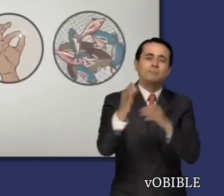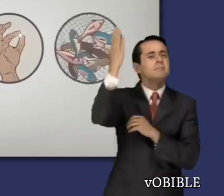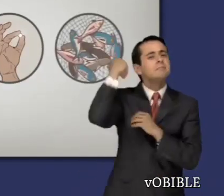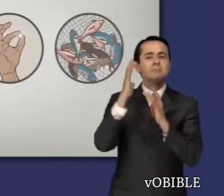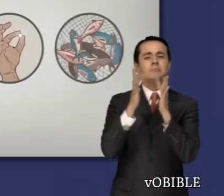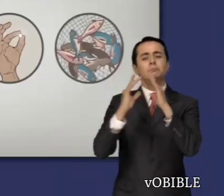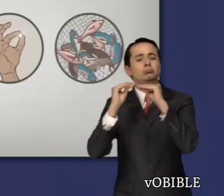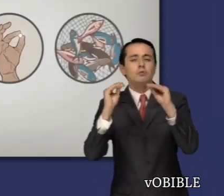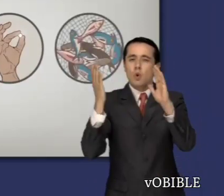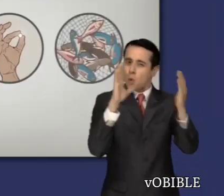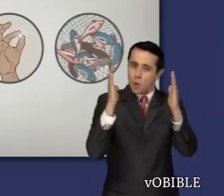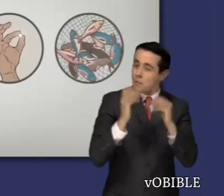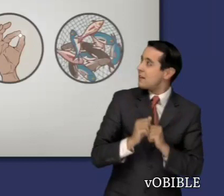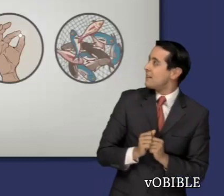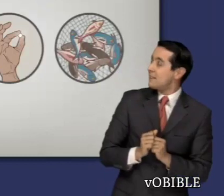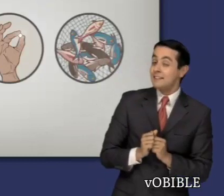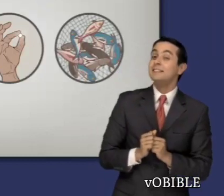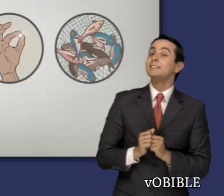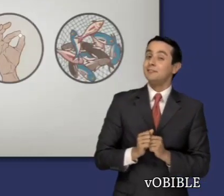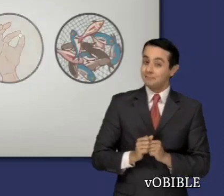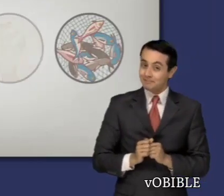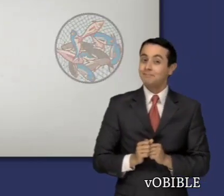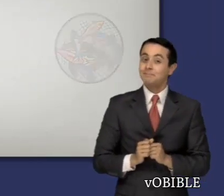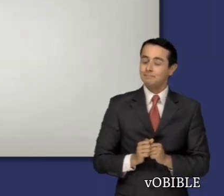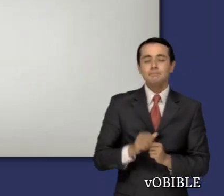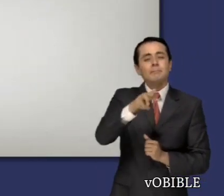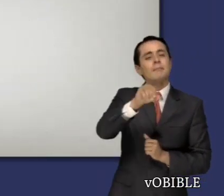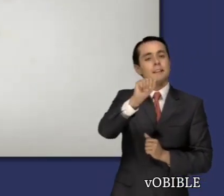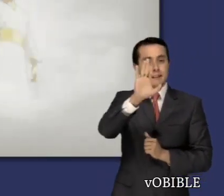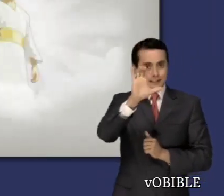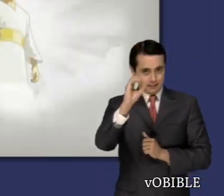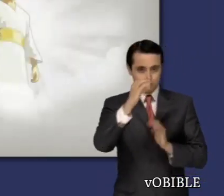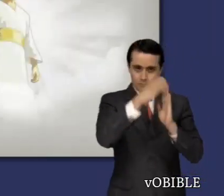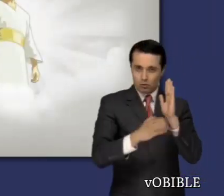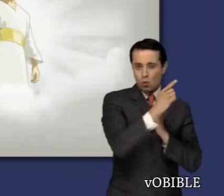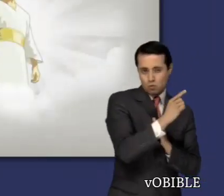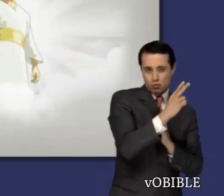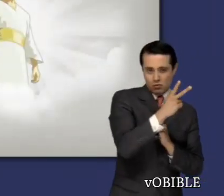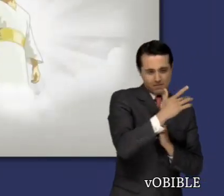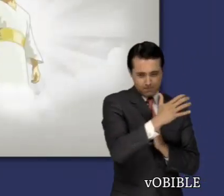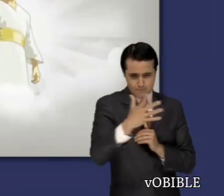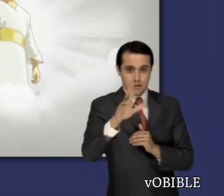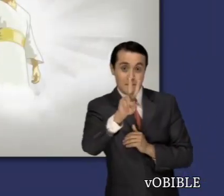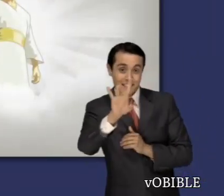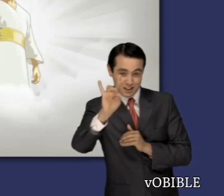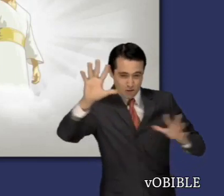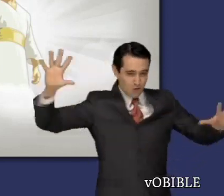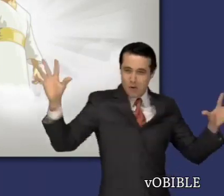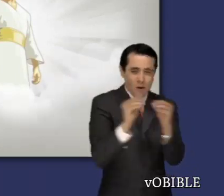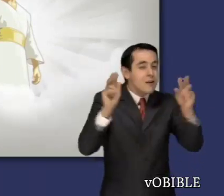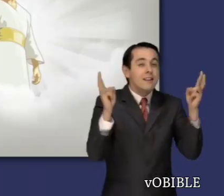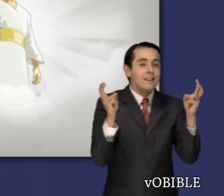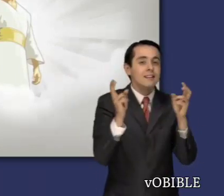la red barredera. El relato de Mateo deja muy claro que el tema central del mensaje de Jesús fue el reino de los cielos.